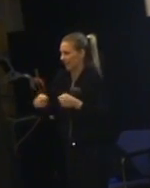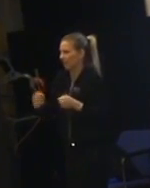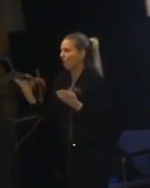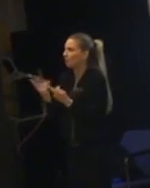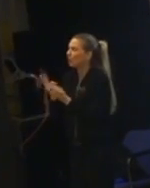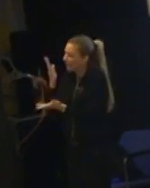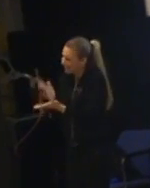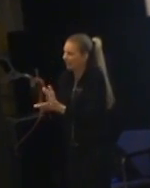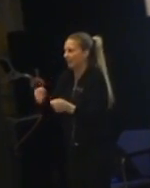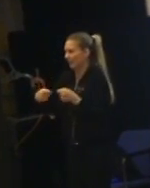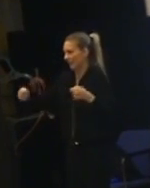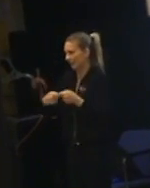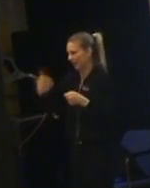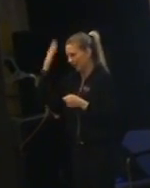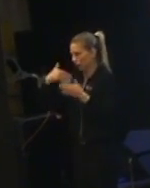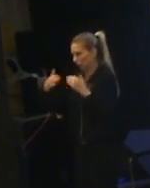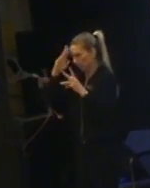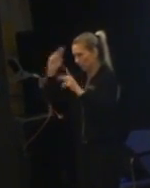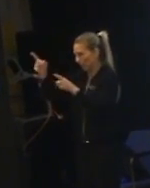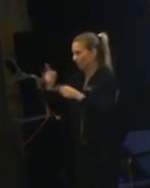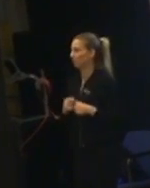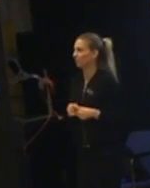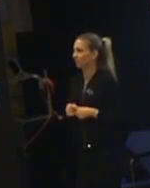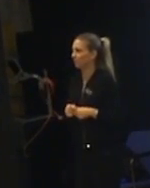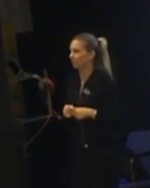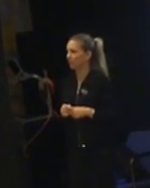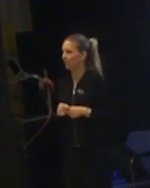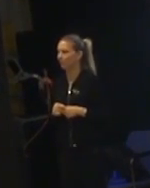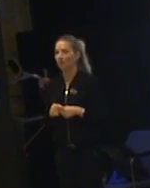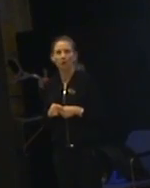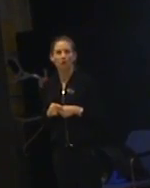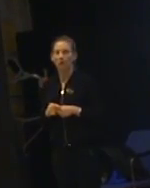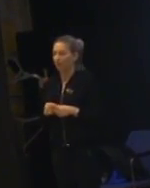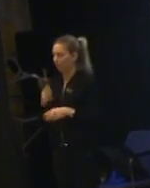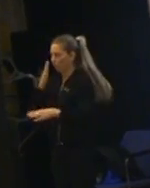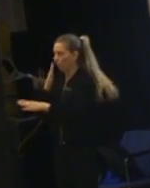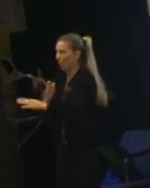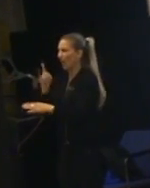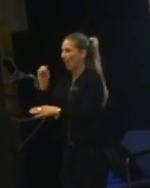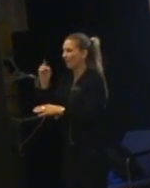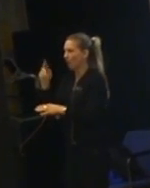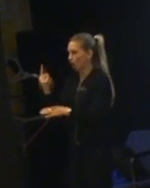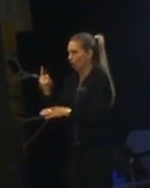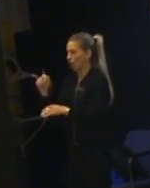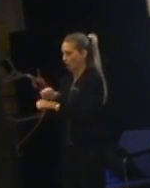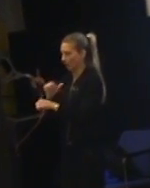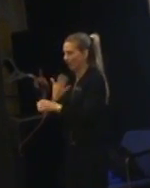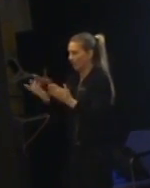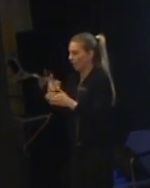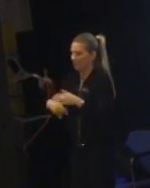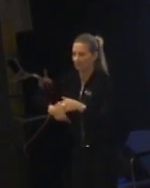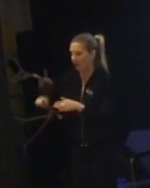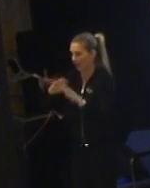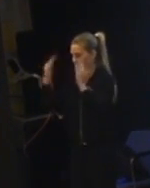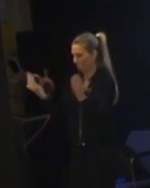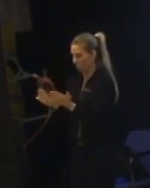stretchning. Det kan ni göra på egen hand. Ta reda på det. Korsmaterala rörelser. Att inte bara sparka en boll. Utan att vara tvungen